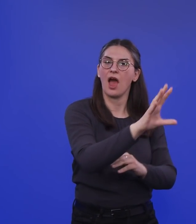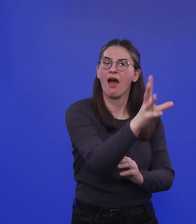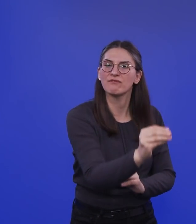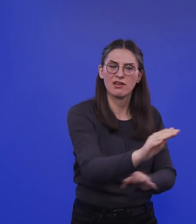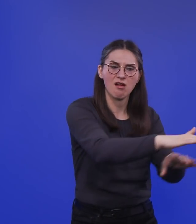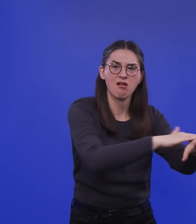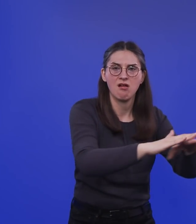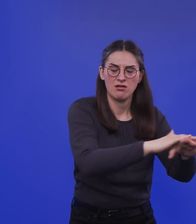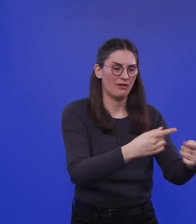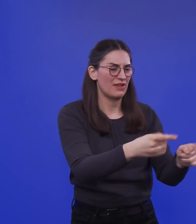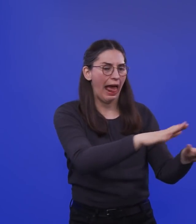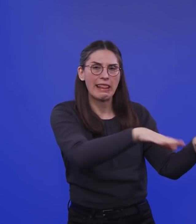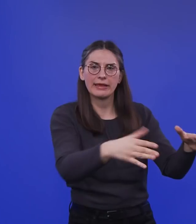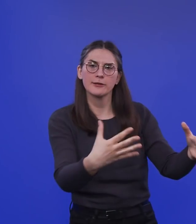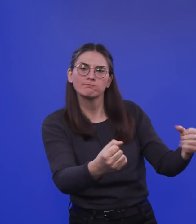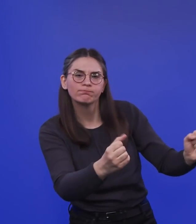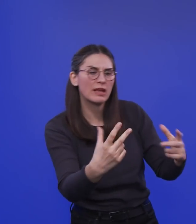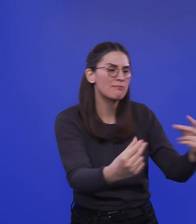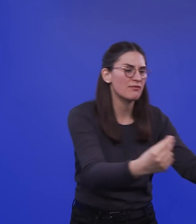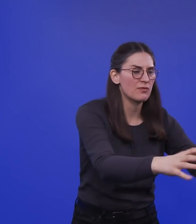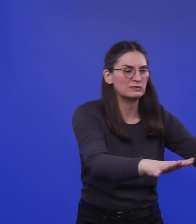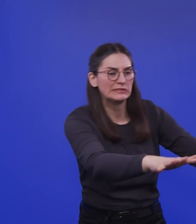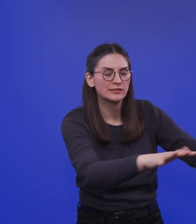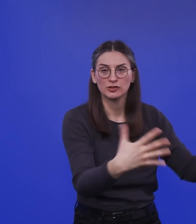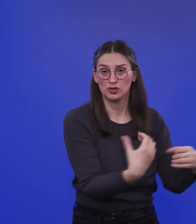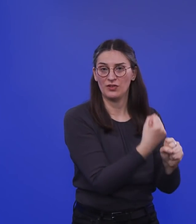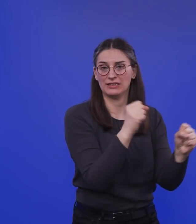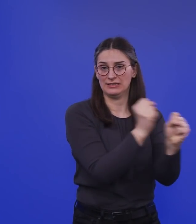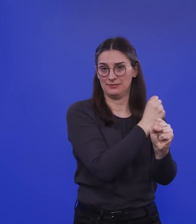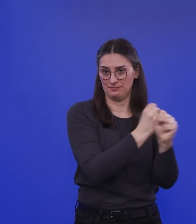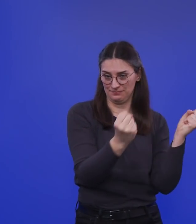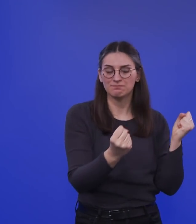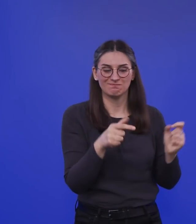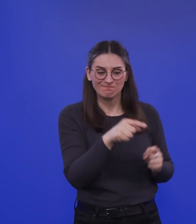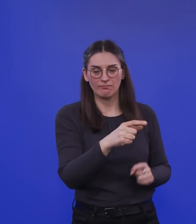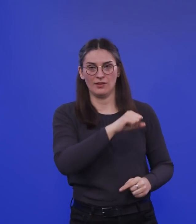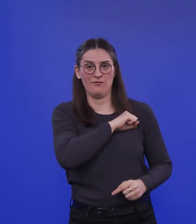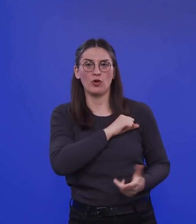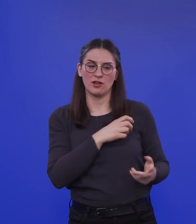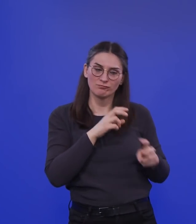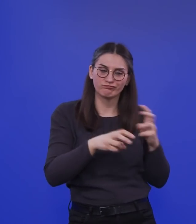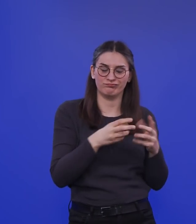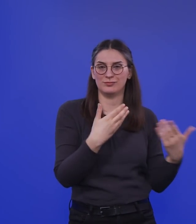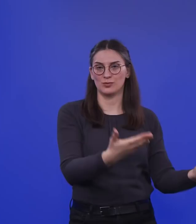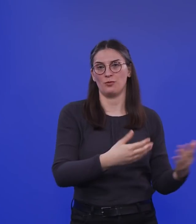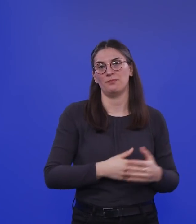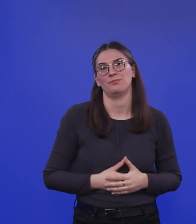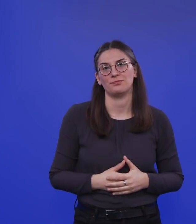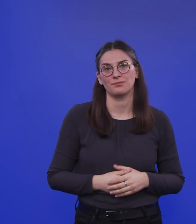oder anderen solchen Gegenden, wo man schwer jedes einzelne Kind immer erreichen kann, durchaus erwünscht ist. Diese Frage